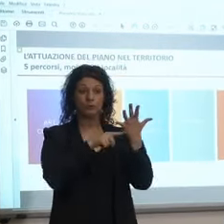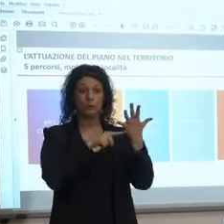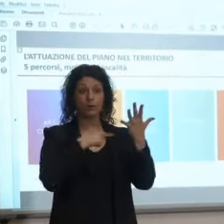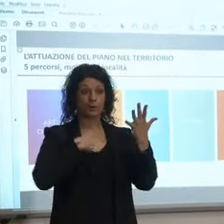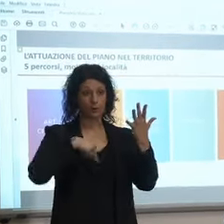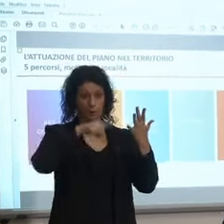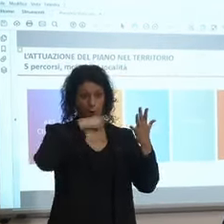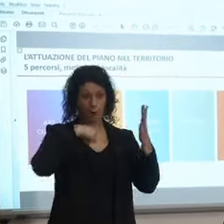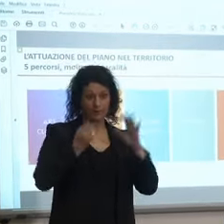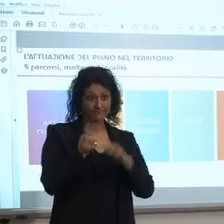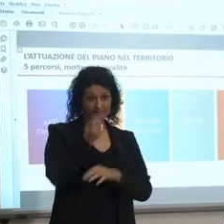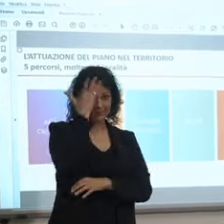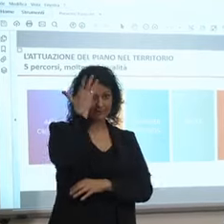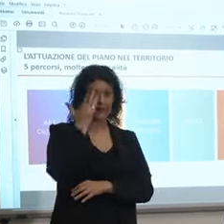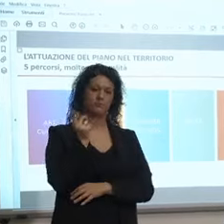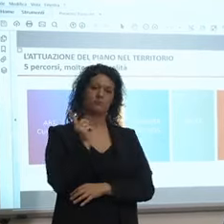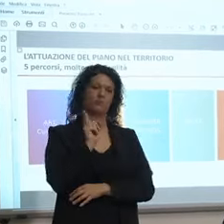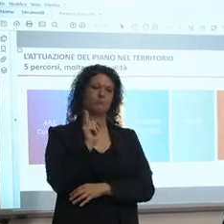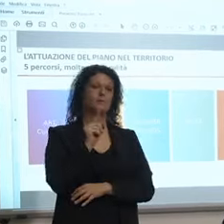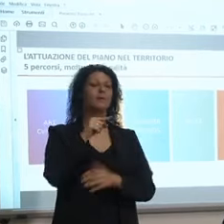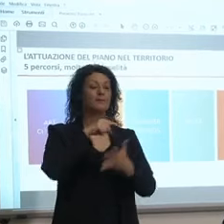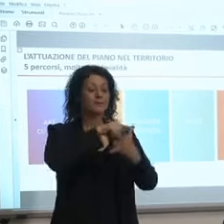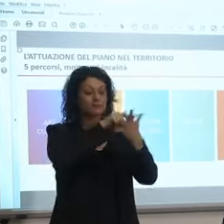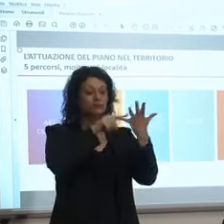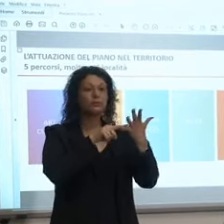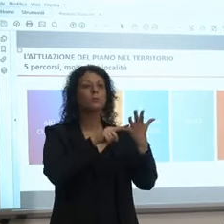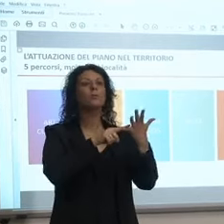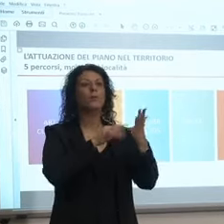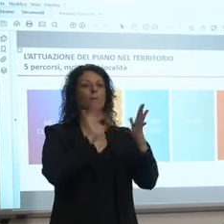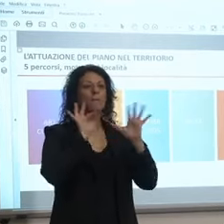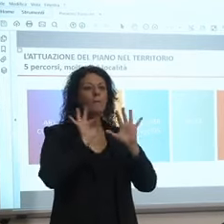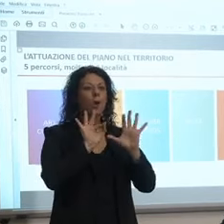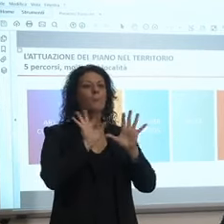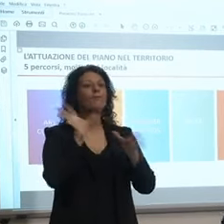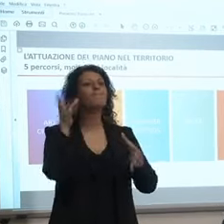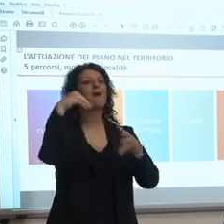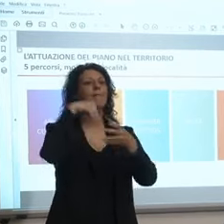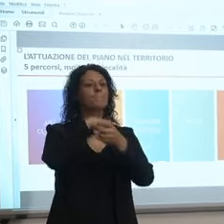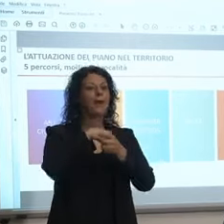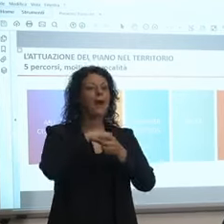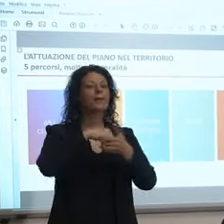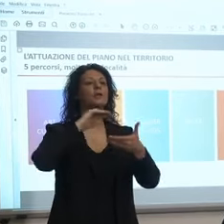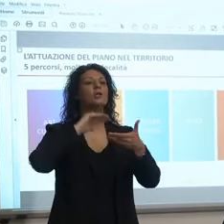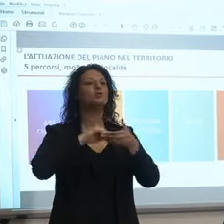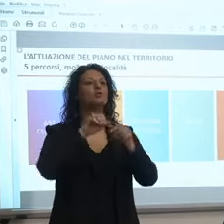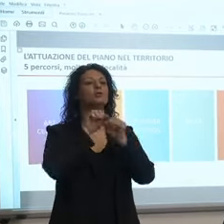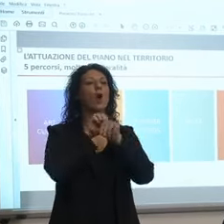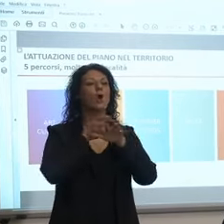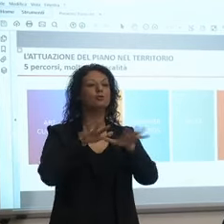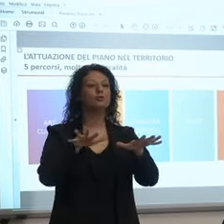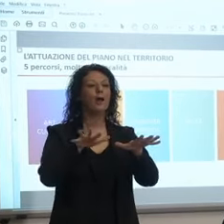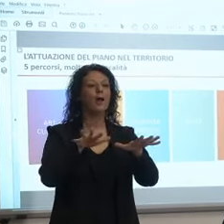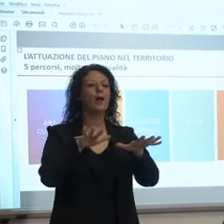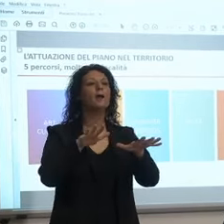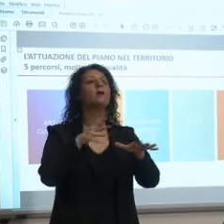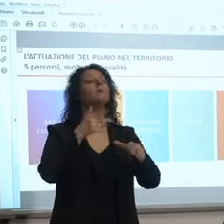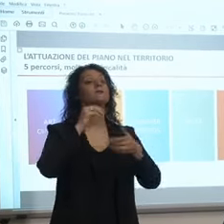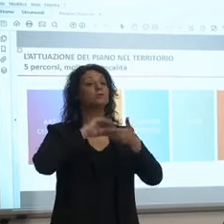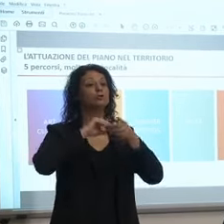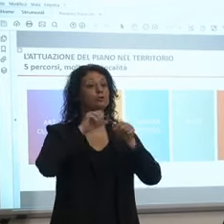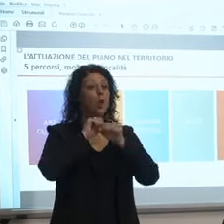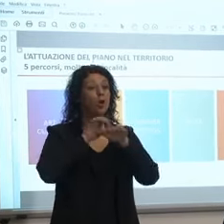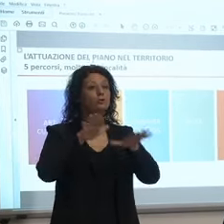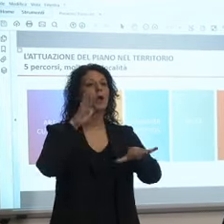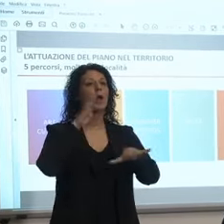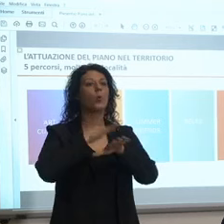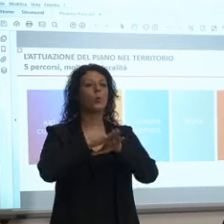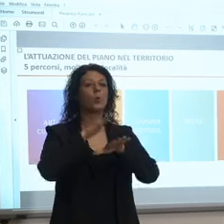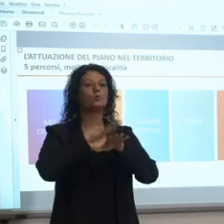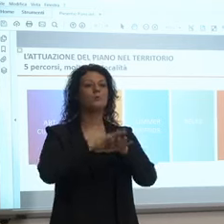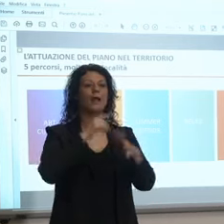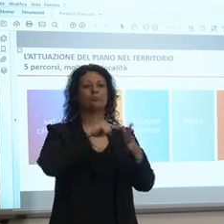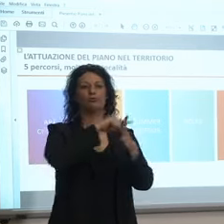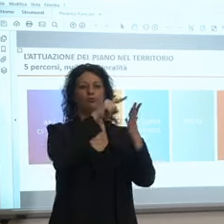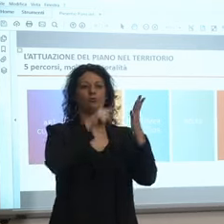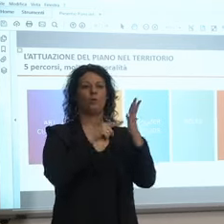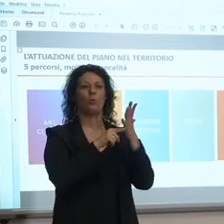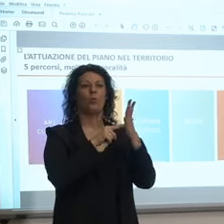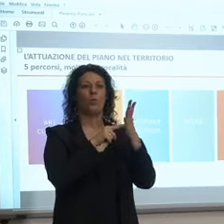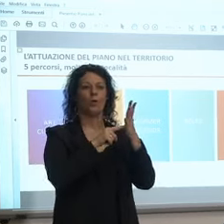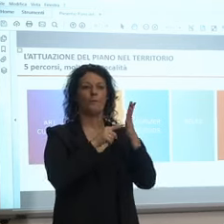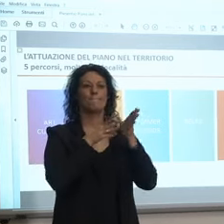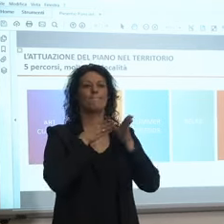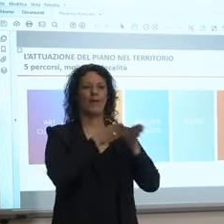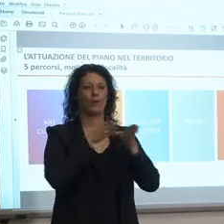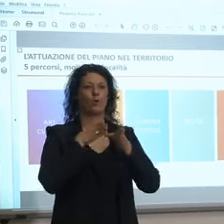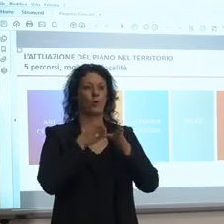questo è il modo di comunicare dei social cioè i social usano questi cinque percorsi per comunicare poi ripeto anche questo è